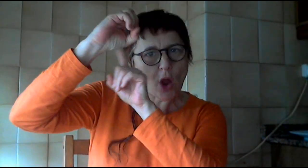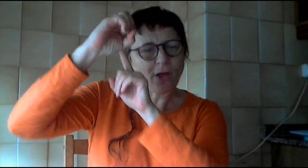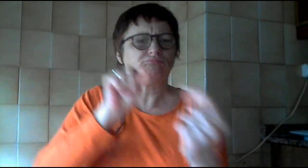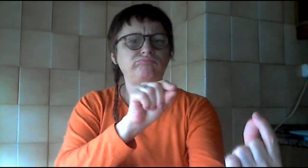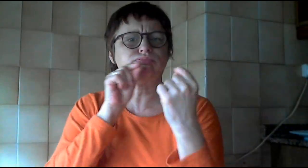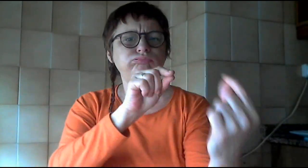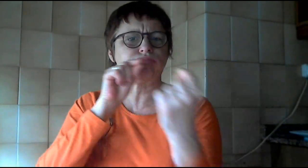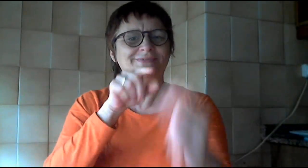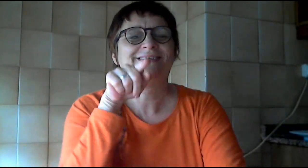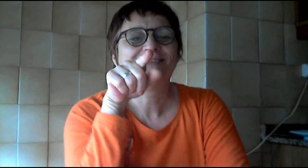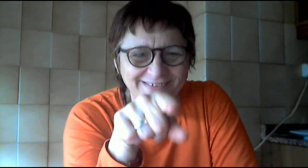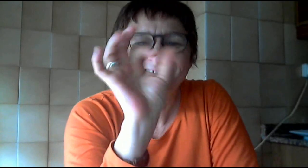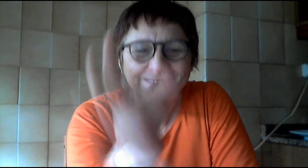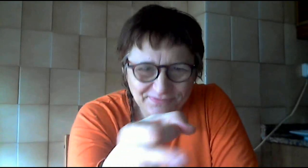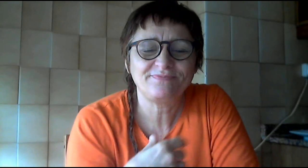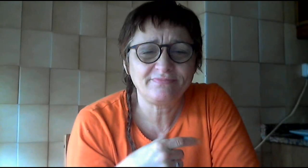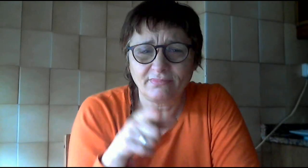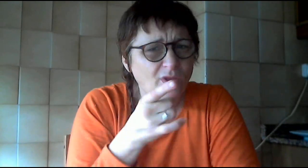Yσε logo!